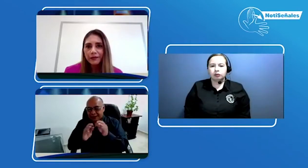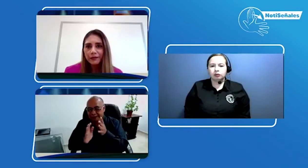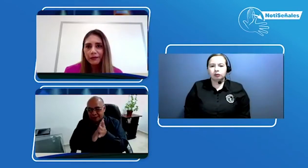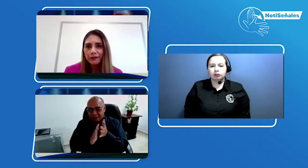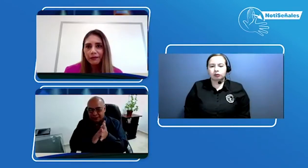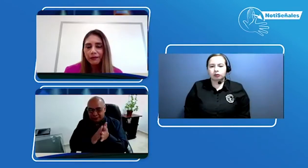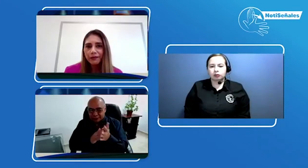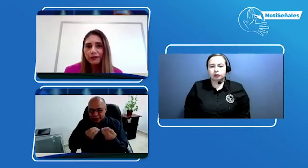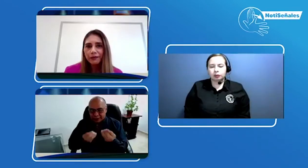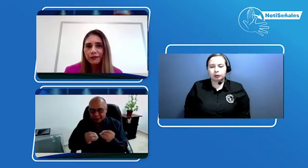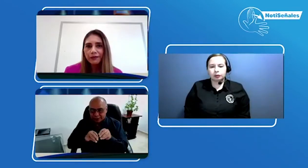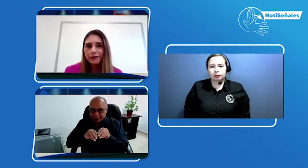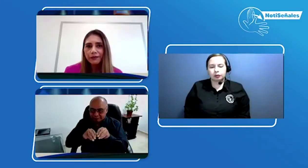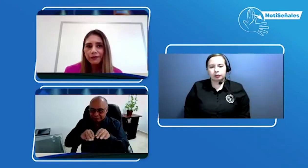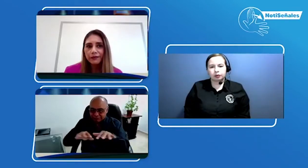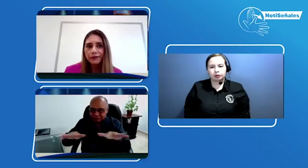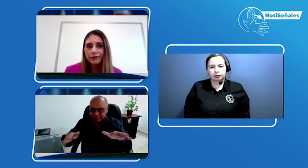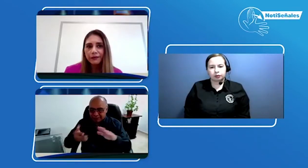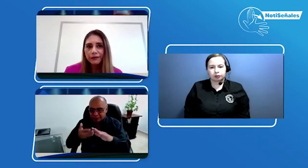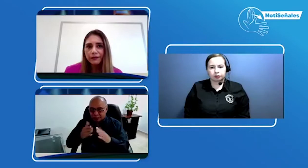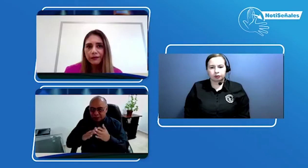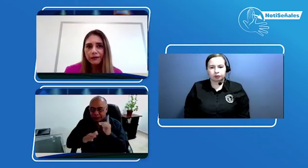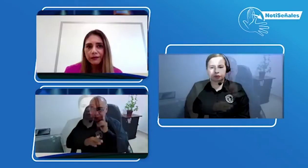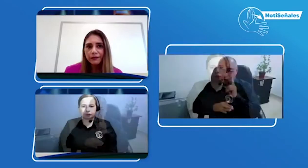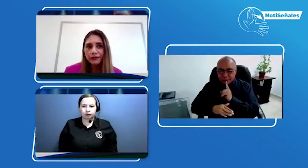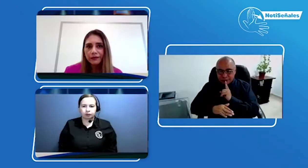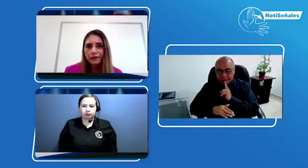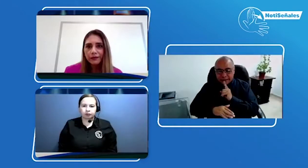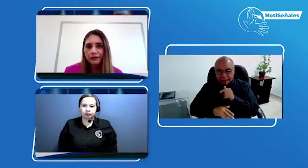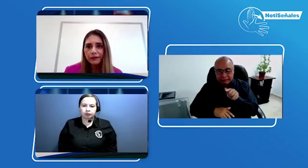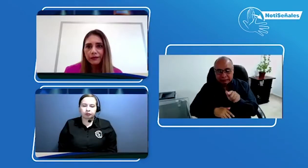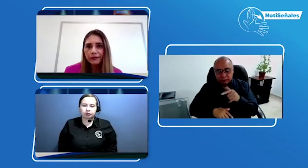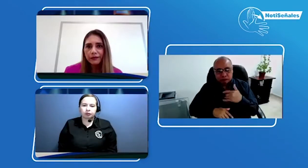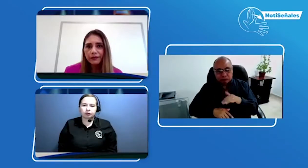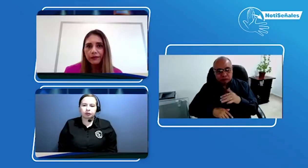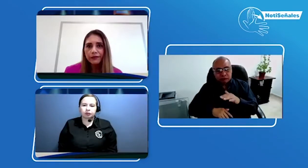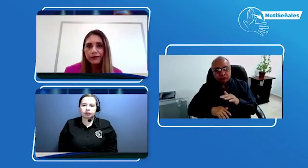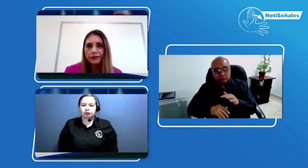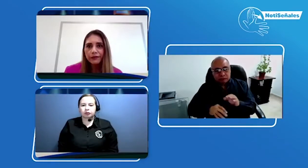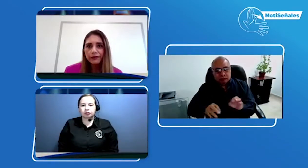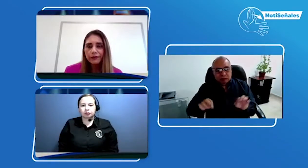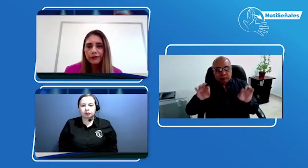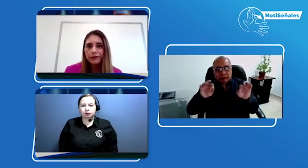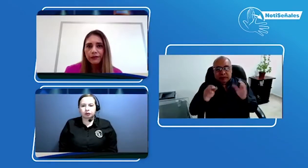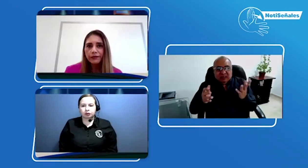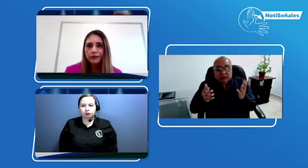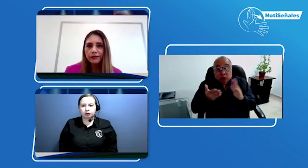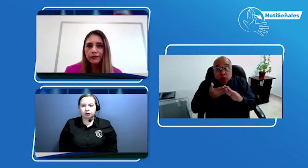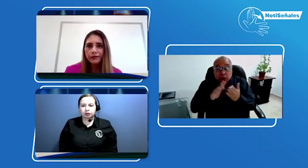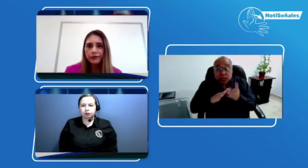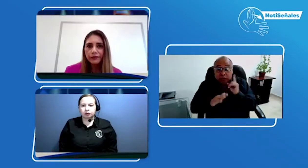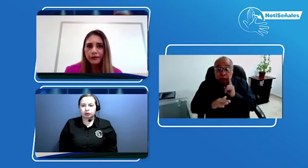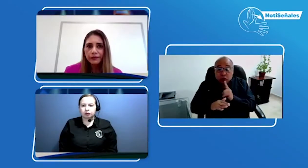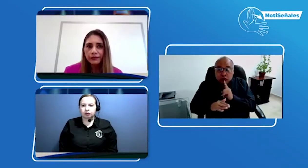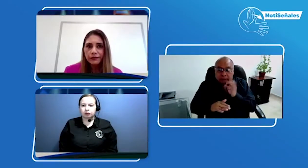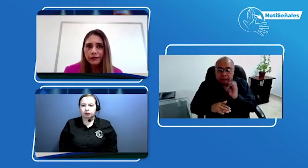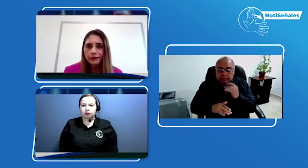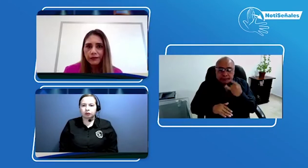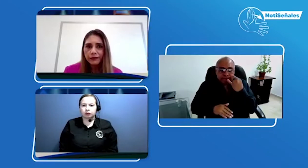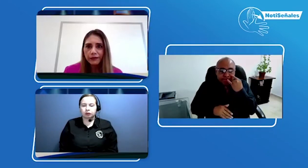Qué importante es esta información que tú nos estás brindando en este momento para toda la comunidad sorda. Porque, bueno,